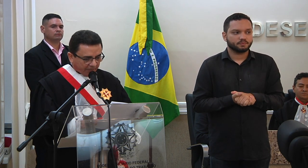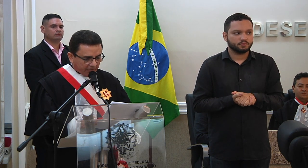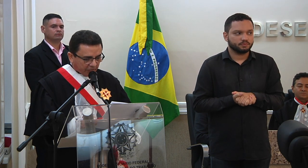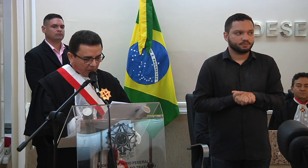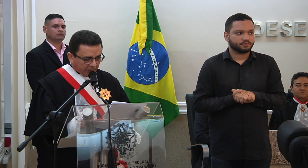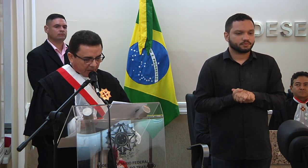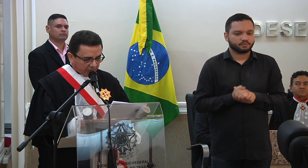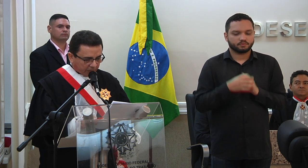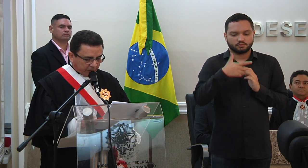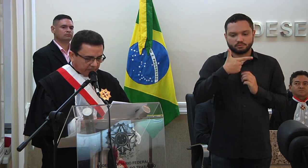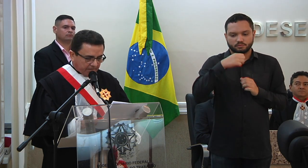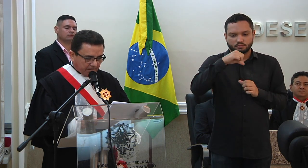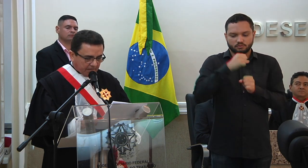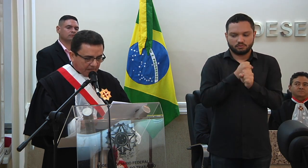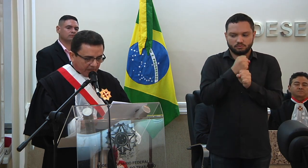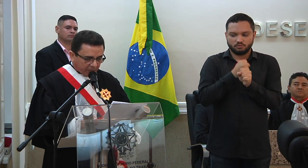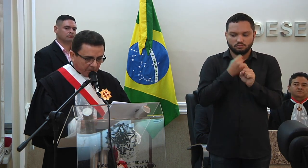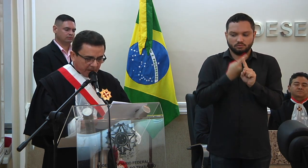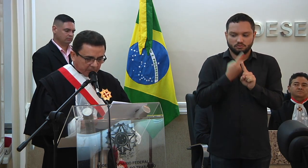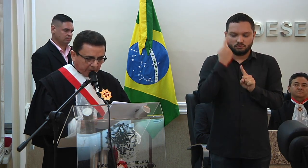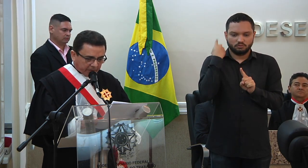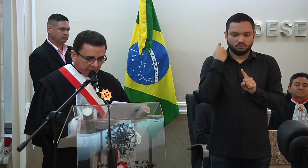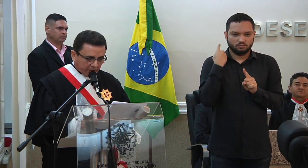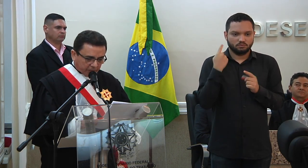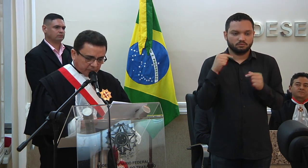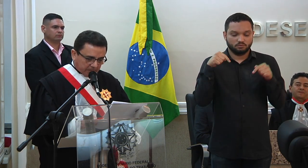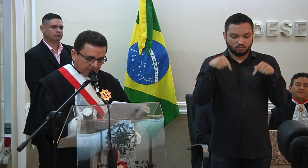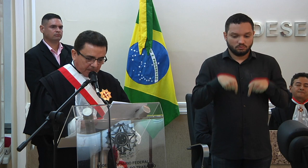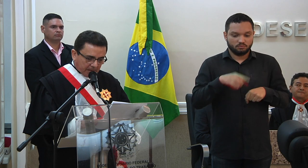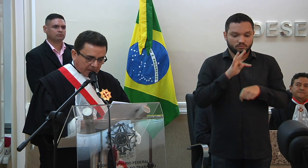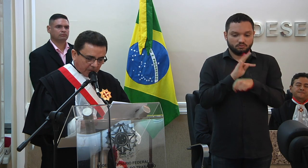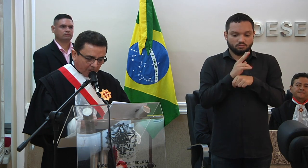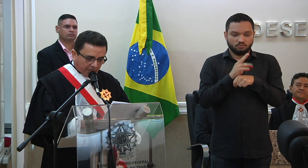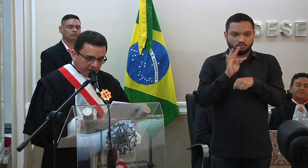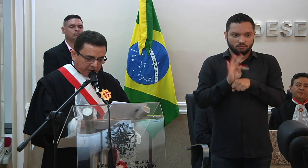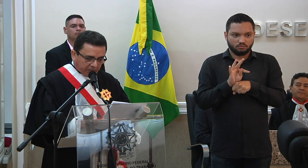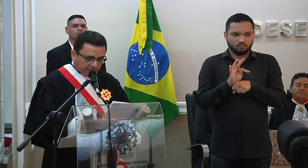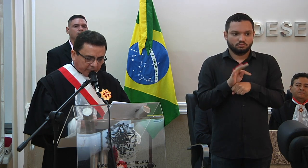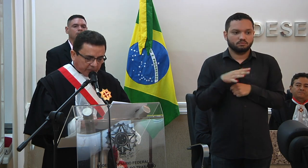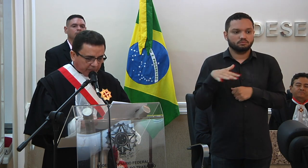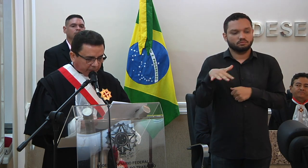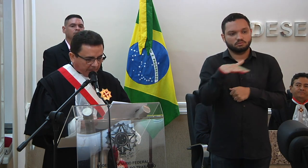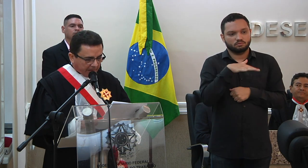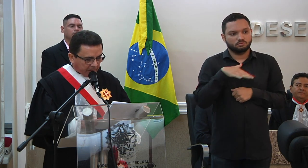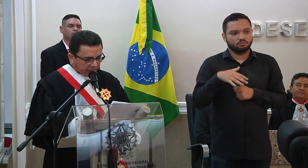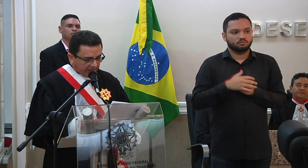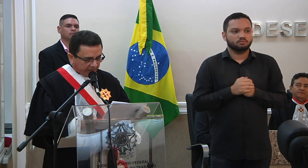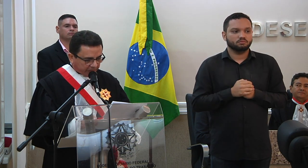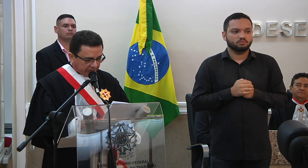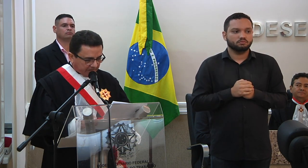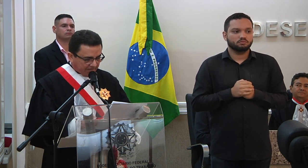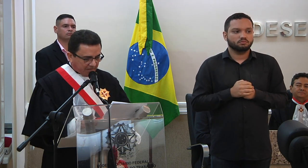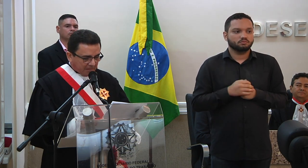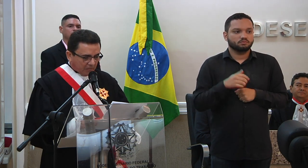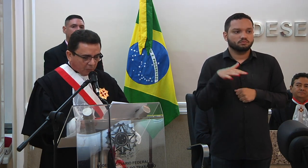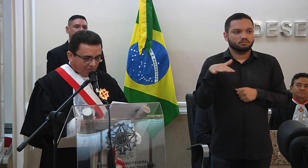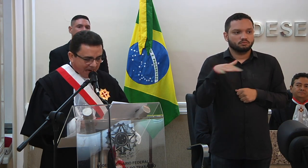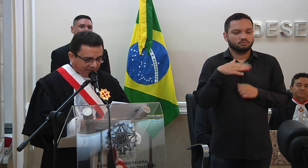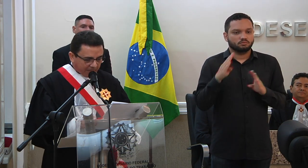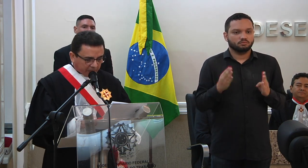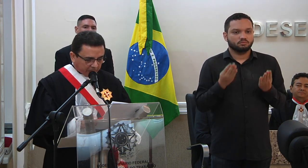Há 29 anos, neste mesmo recinto, num ambiente festivo semelhante a este,